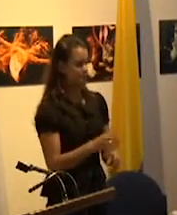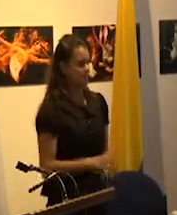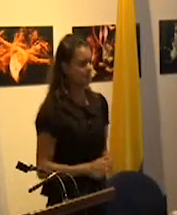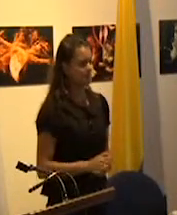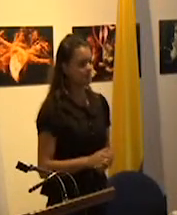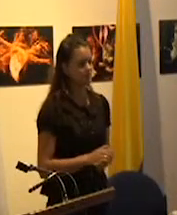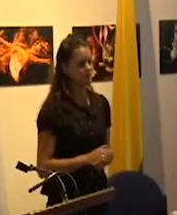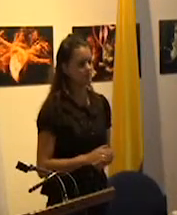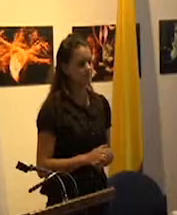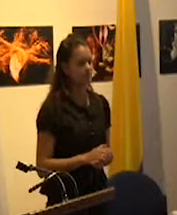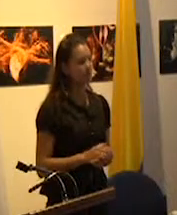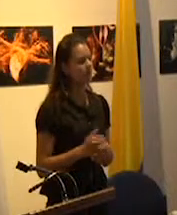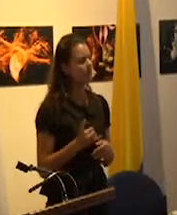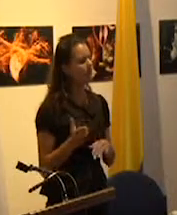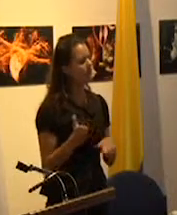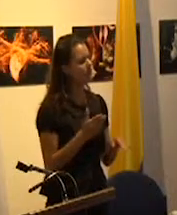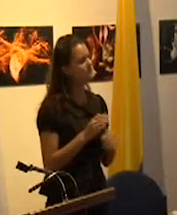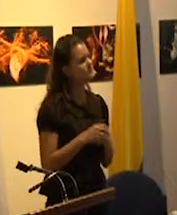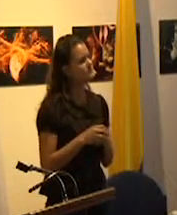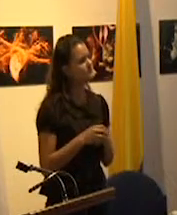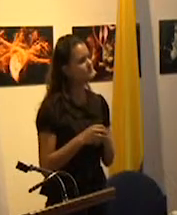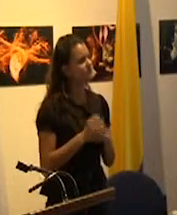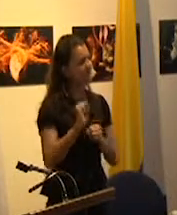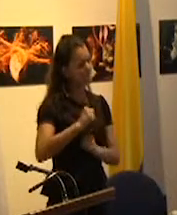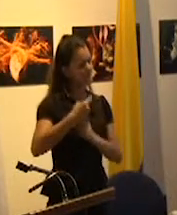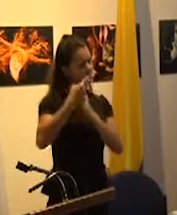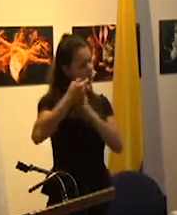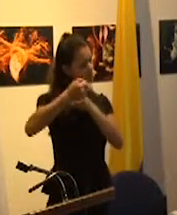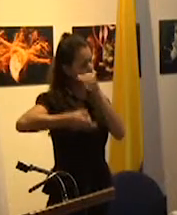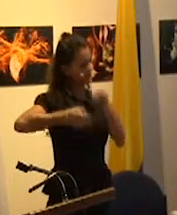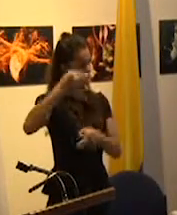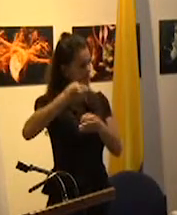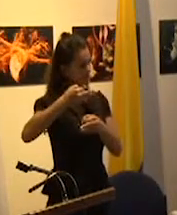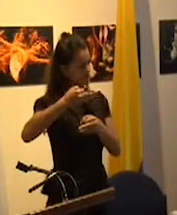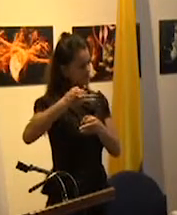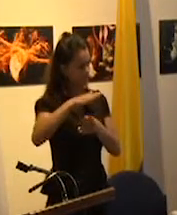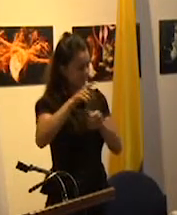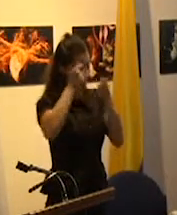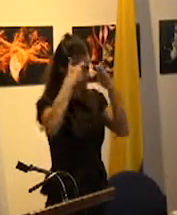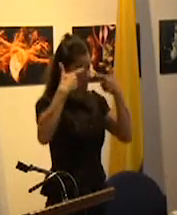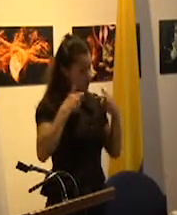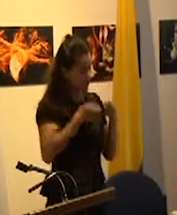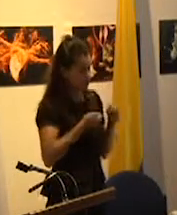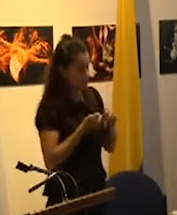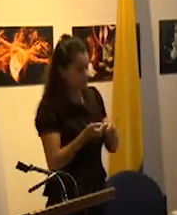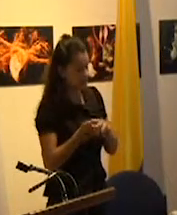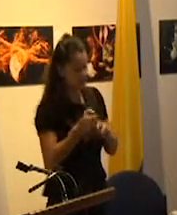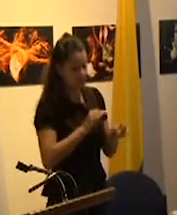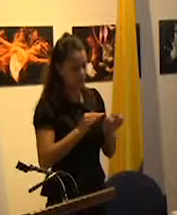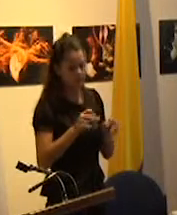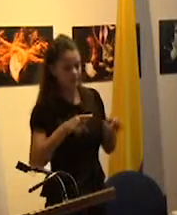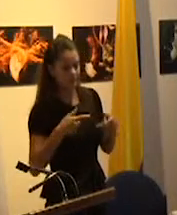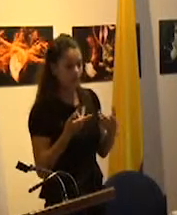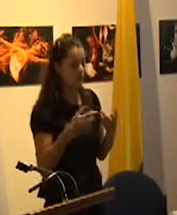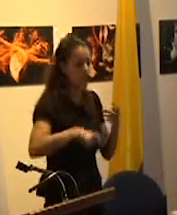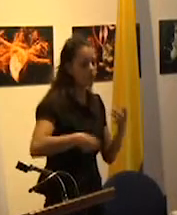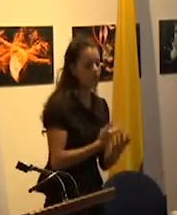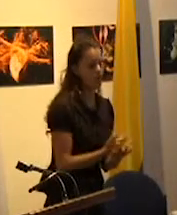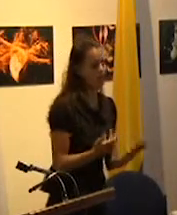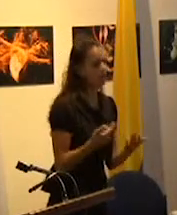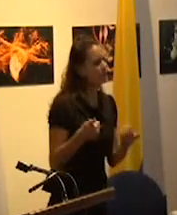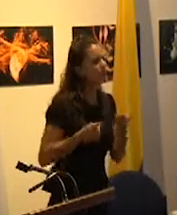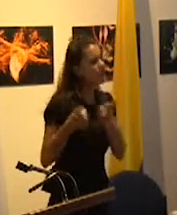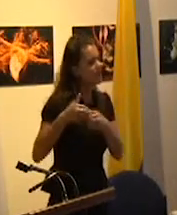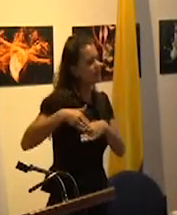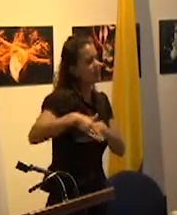los principios de justicia que organizan la vida escolar en el estado de bienestar son en consecuencia la igualdad